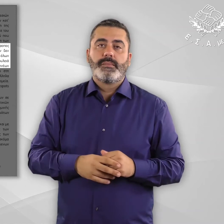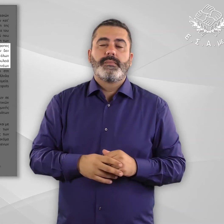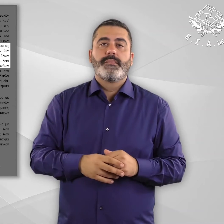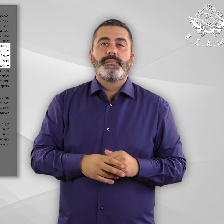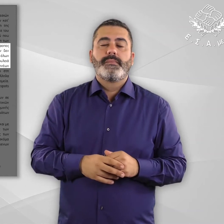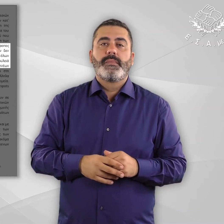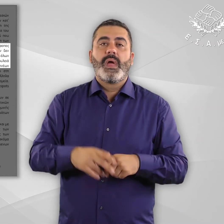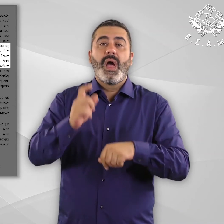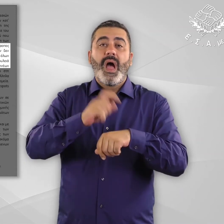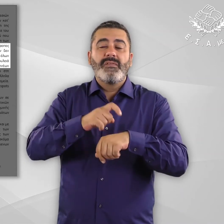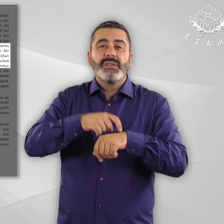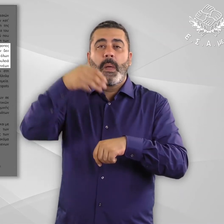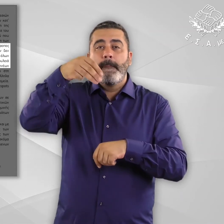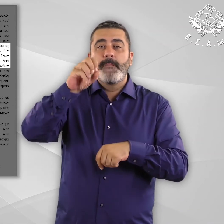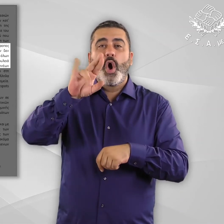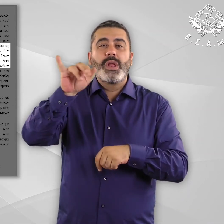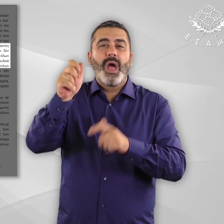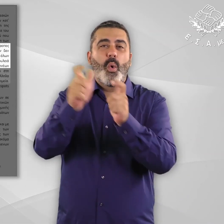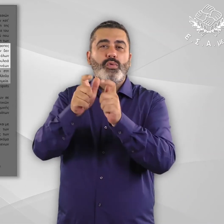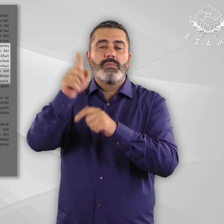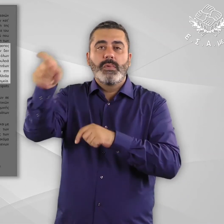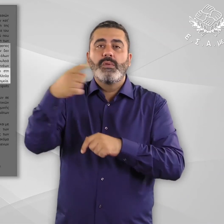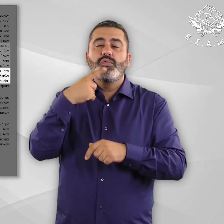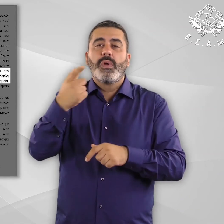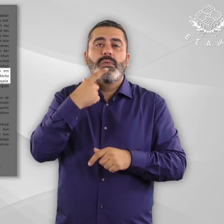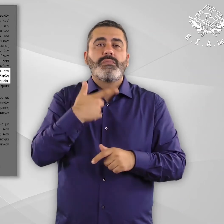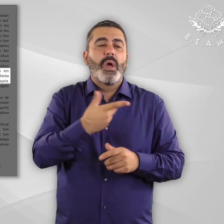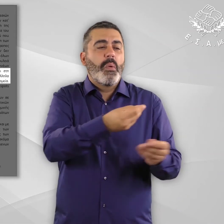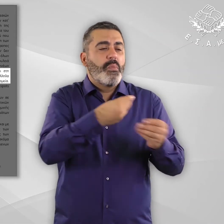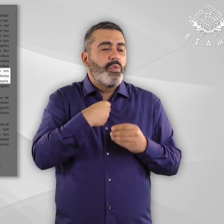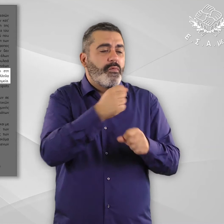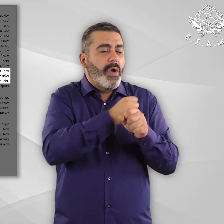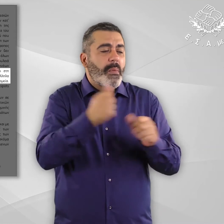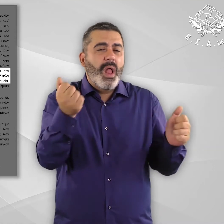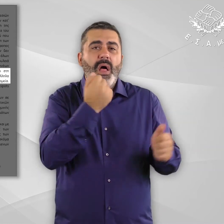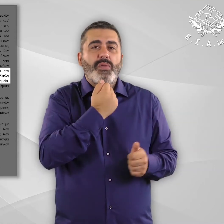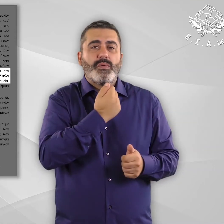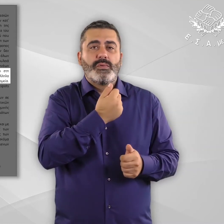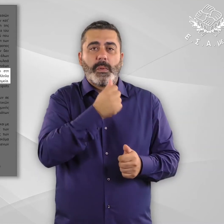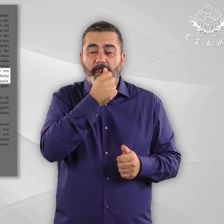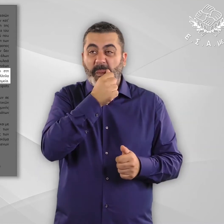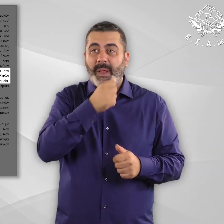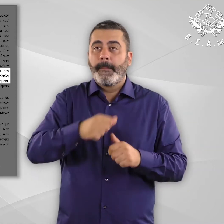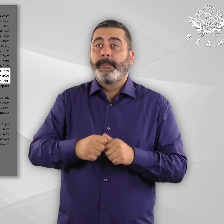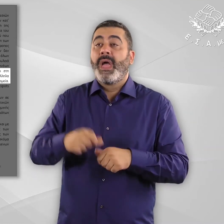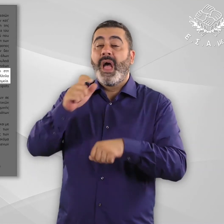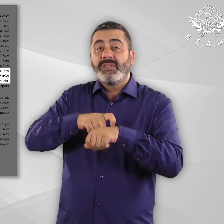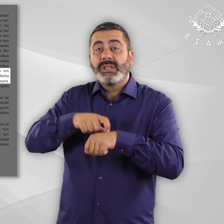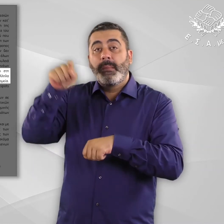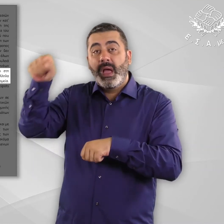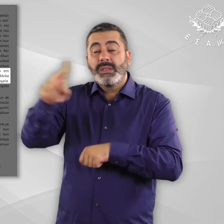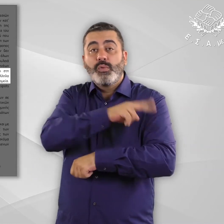έλλειψης διερμηνέων και διαπολιτισμικών διαμεσολαβητών. Οι φιλοξενούμενοι στη Μόρια παραπονέθηκαν ότι τους χορηγούνταν